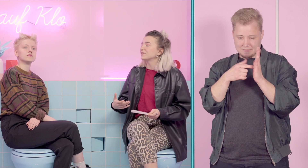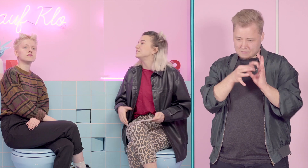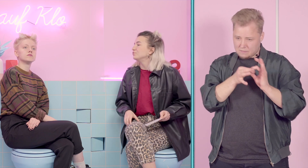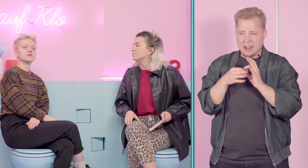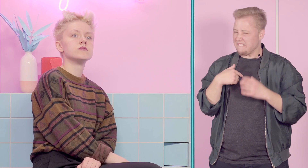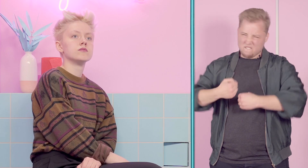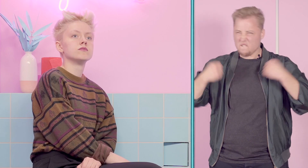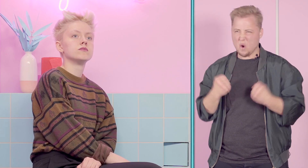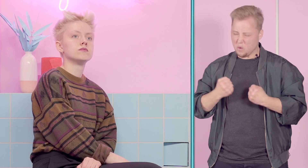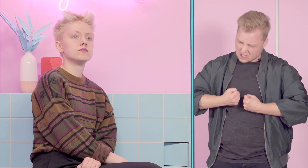richtig wütend bist?